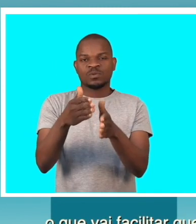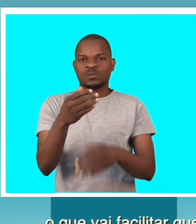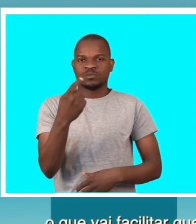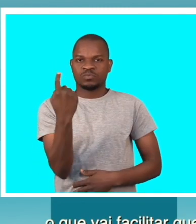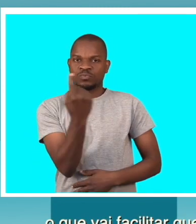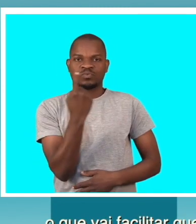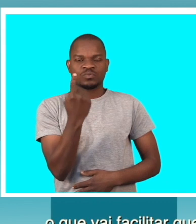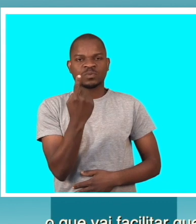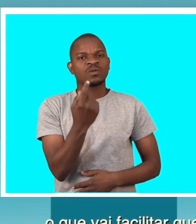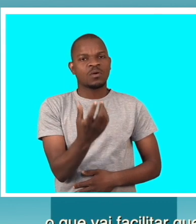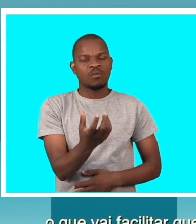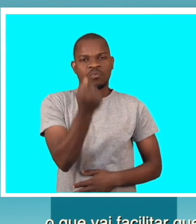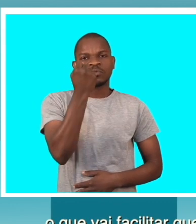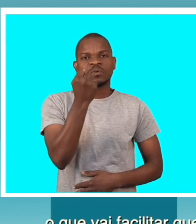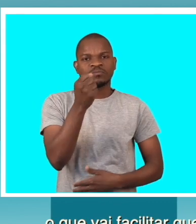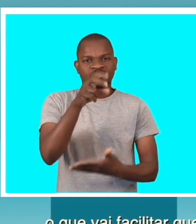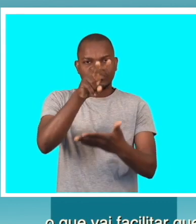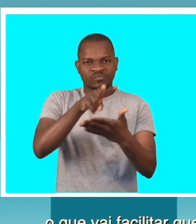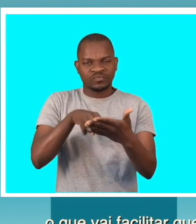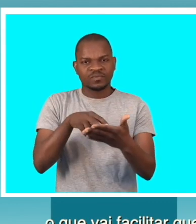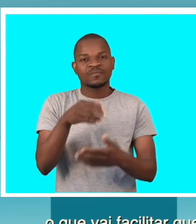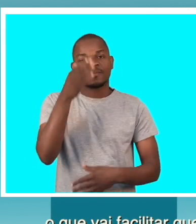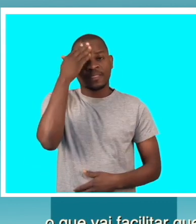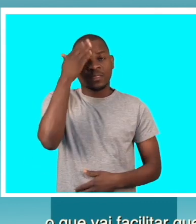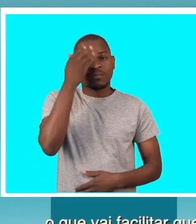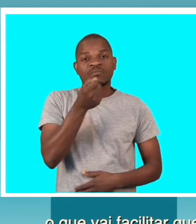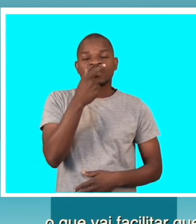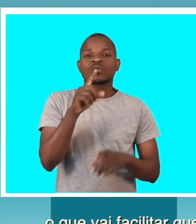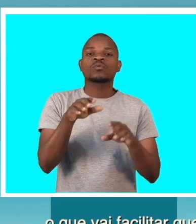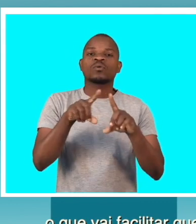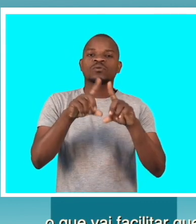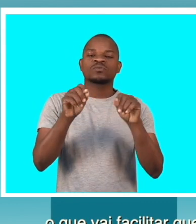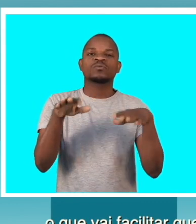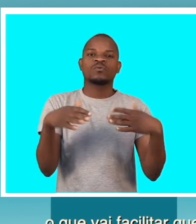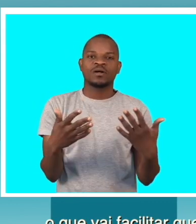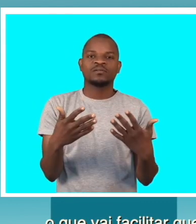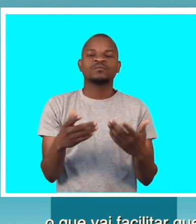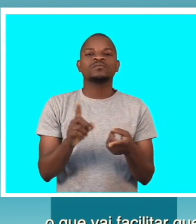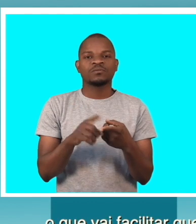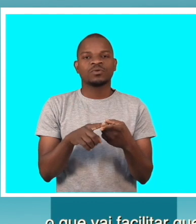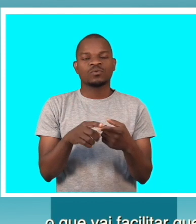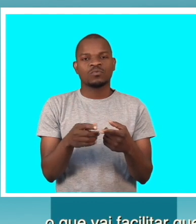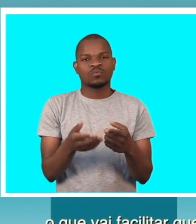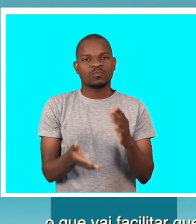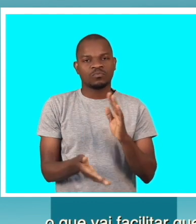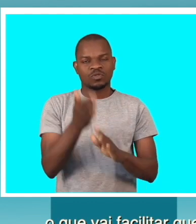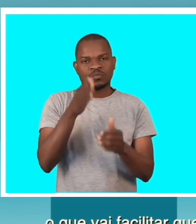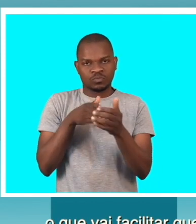cega possa sozinha ler, identificar o medicamento e dar o seguimento de acordo com a